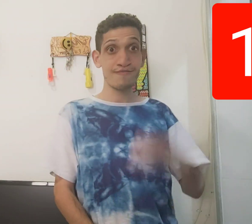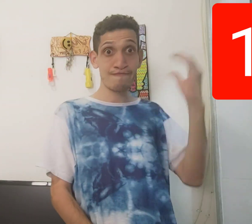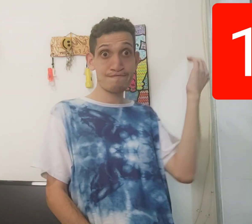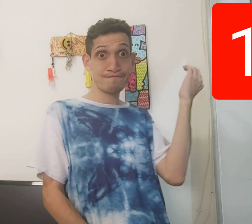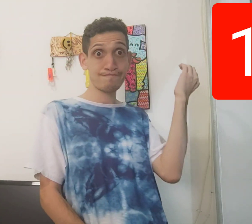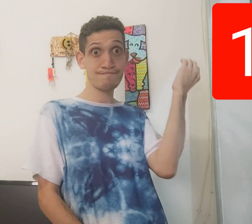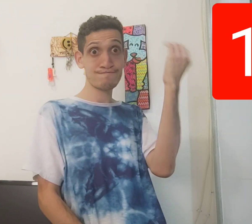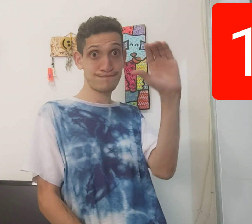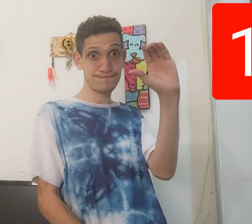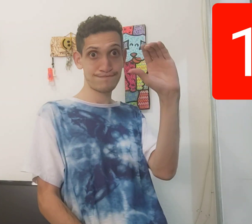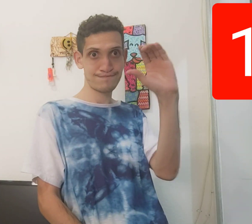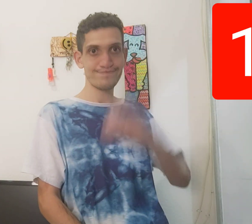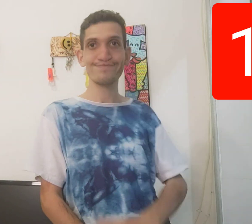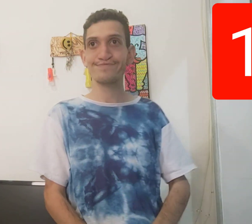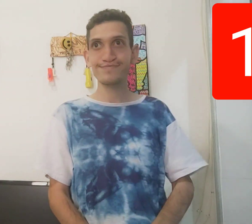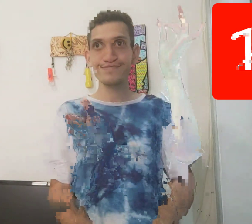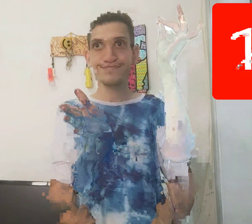Vamos lá,